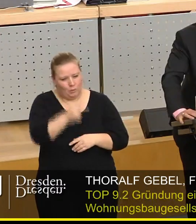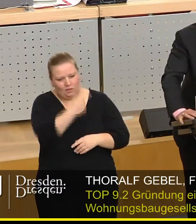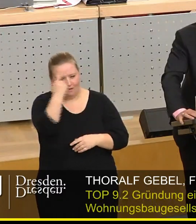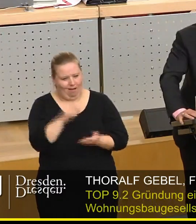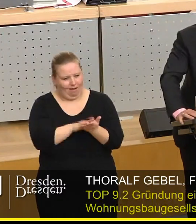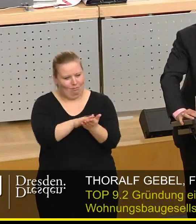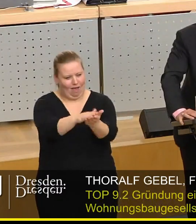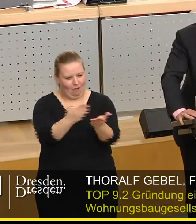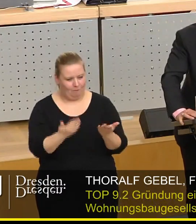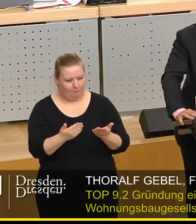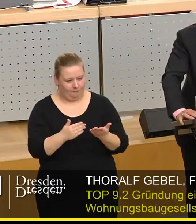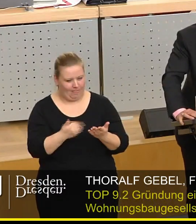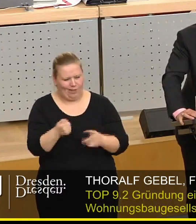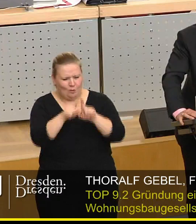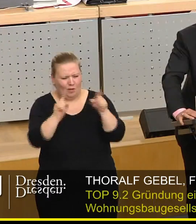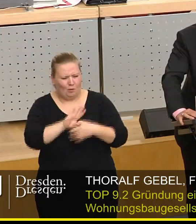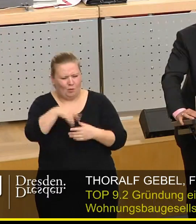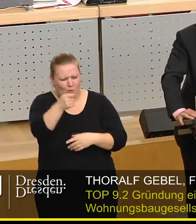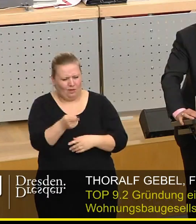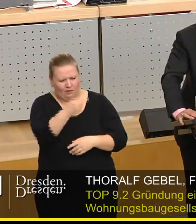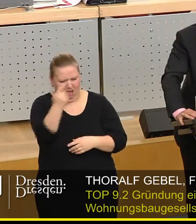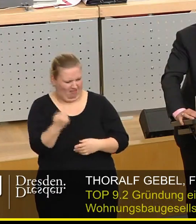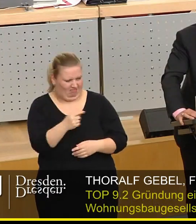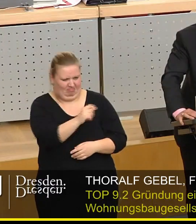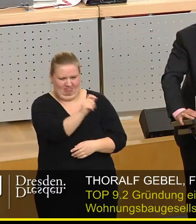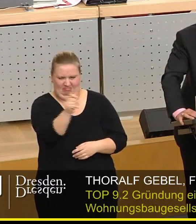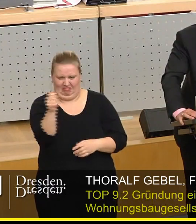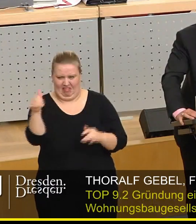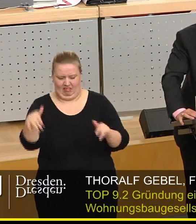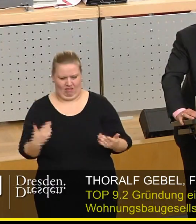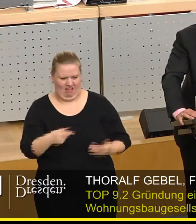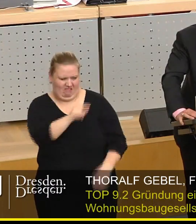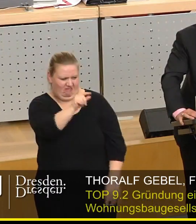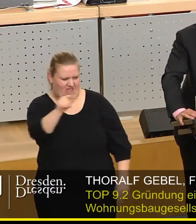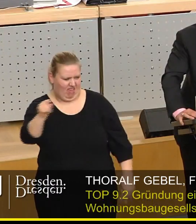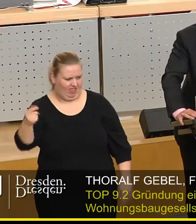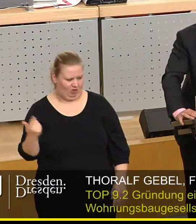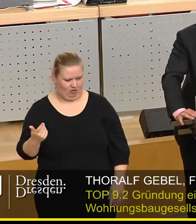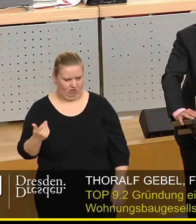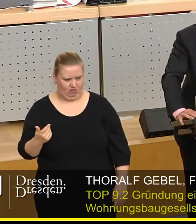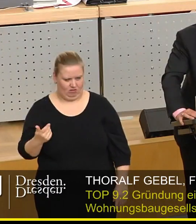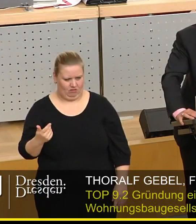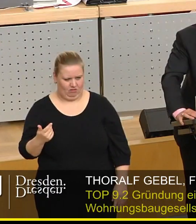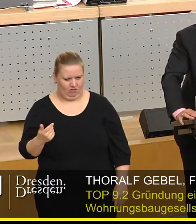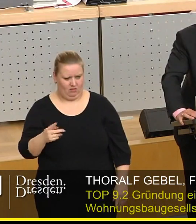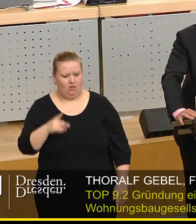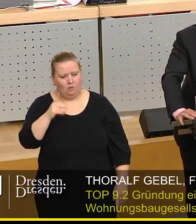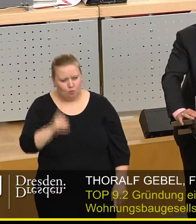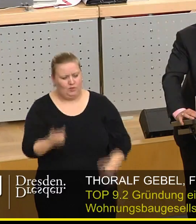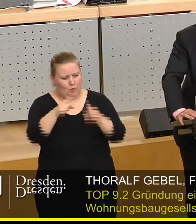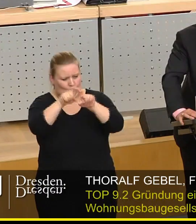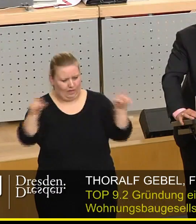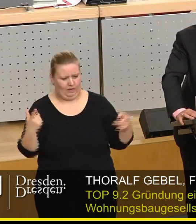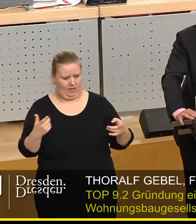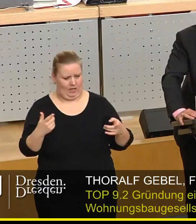soll, ein Unternehmen, was 100 Jahre halten soll, es gibt wenige davon in Deutschland, sehr wenige. Das muss ein Unternehmen,